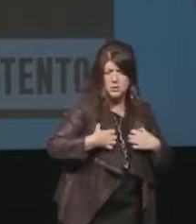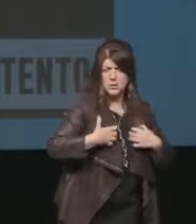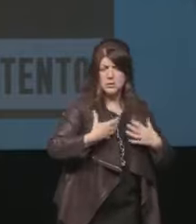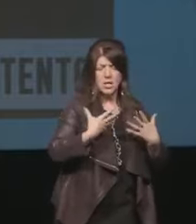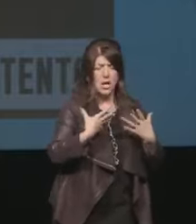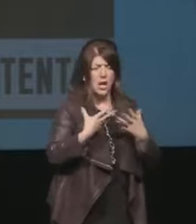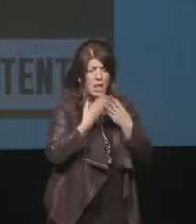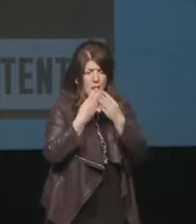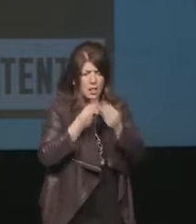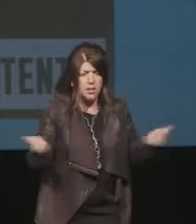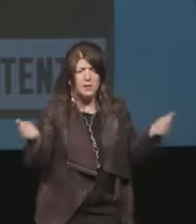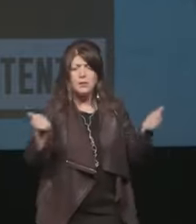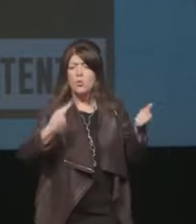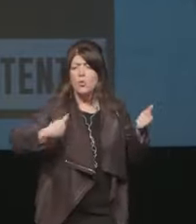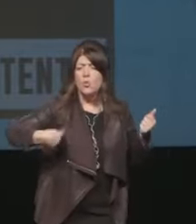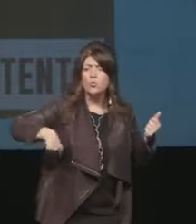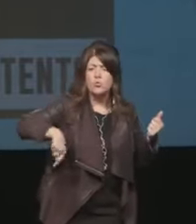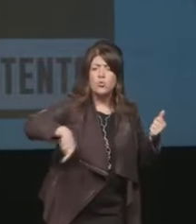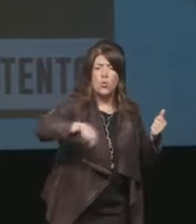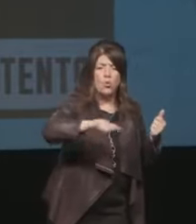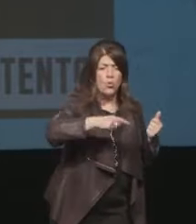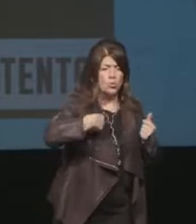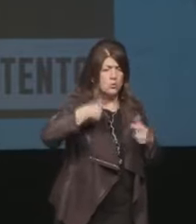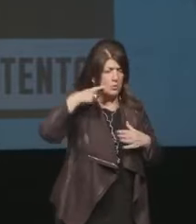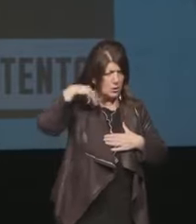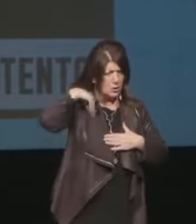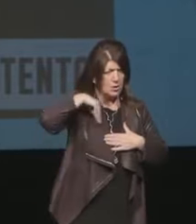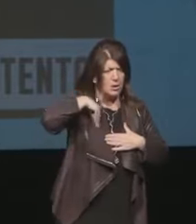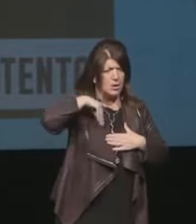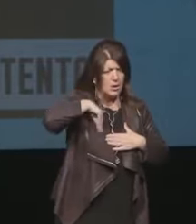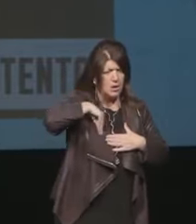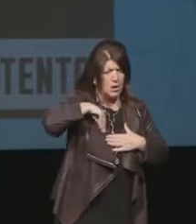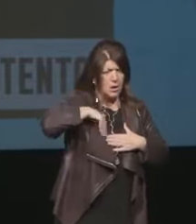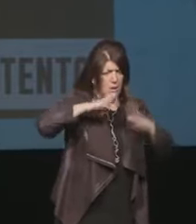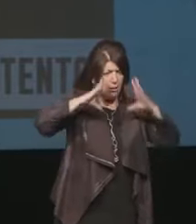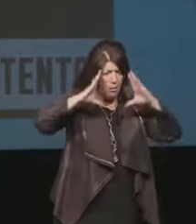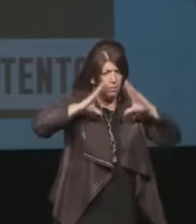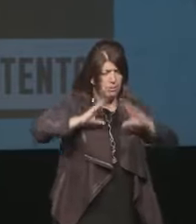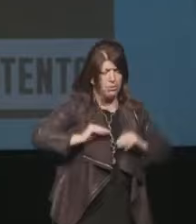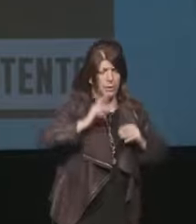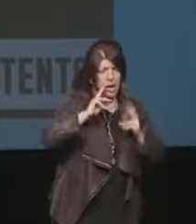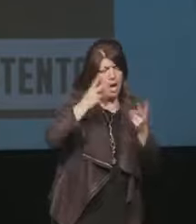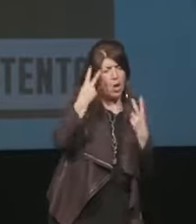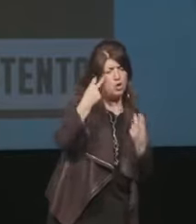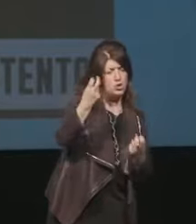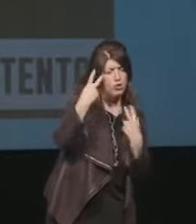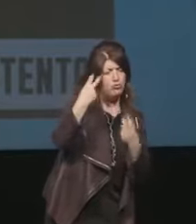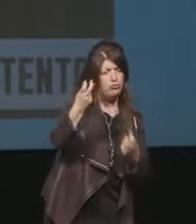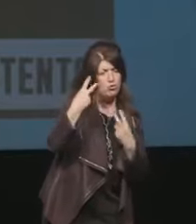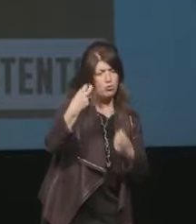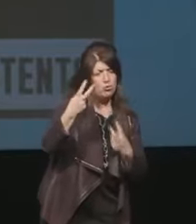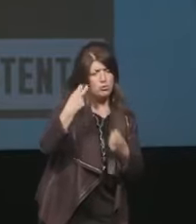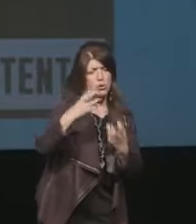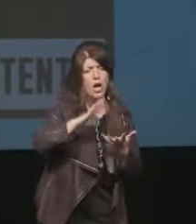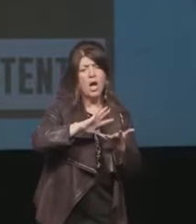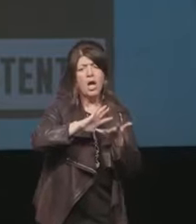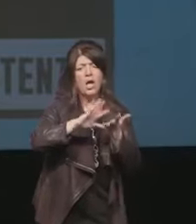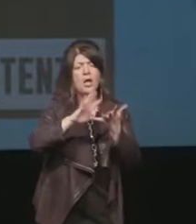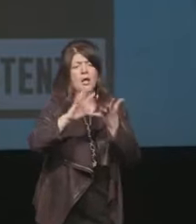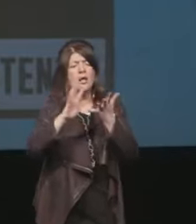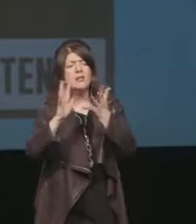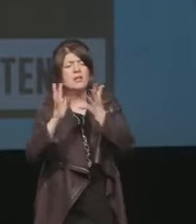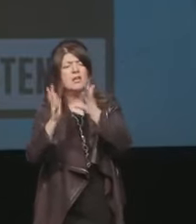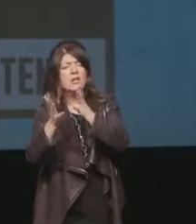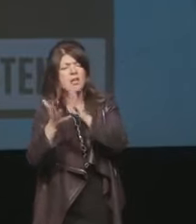essere in qualche modo sfruttati a vantaggio di qualcuno che di volta in volta o anche giorno in giorno assume in qualche modo